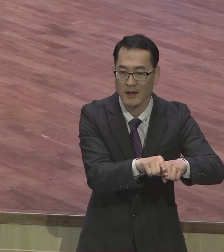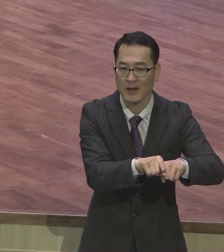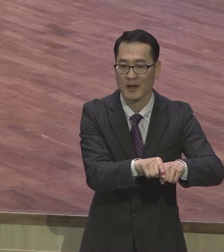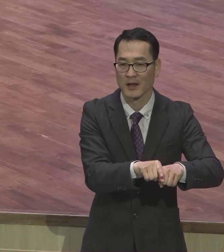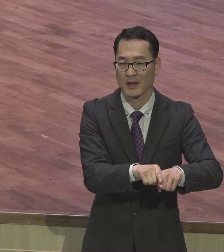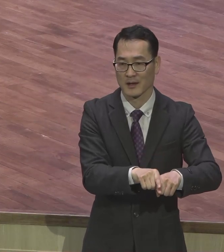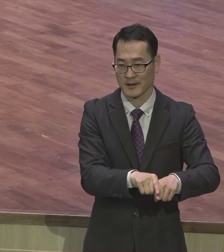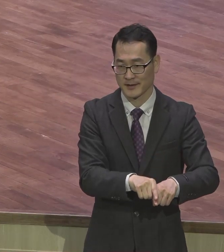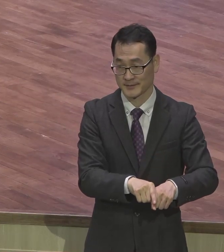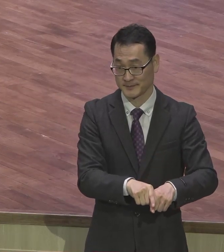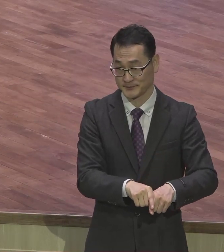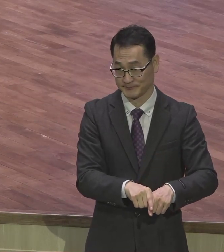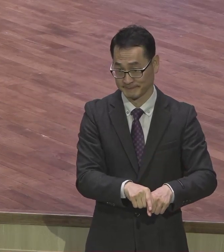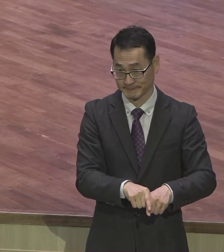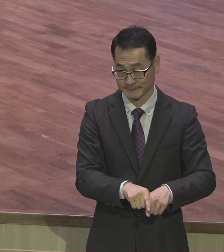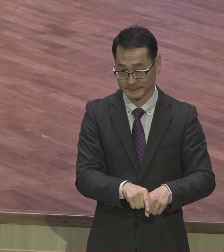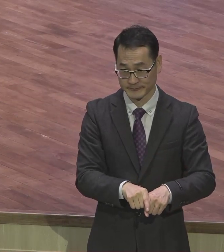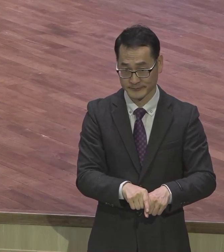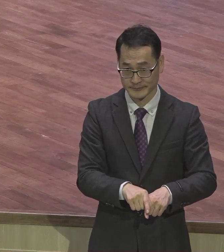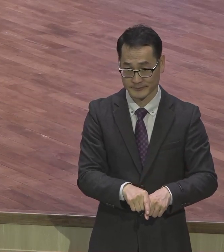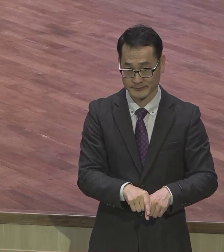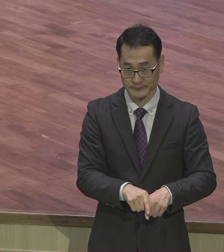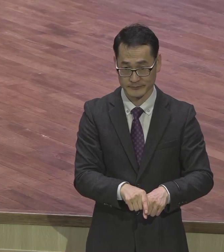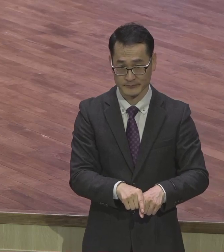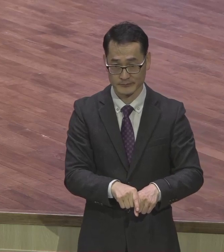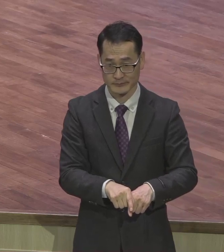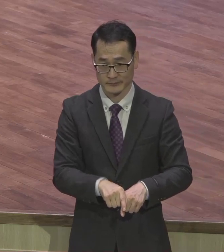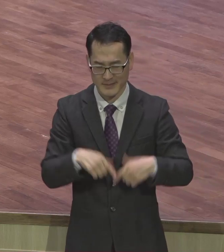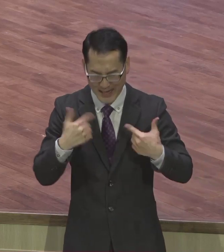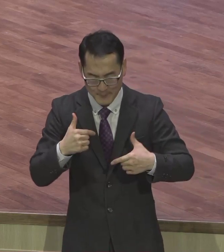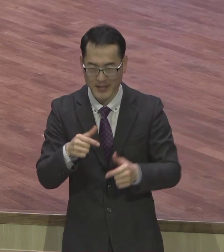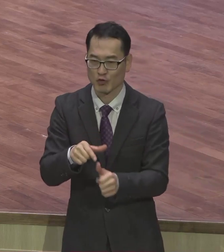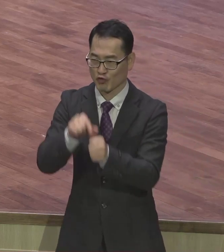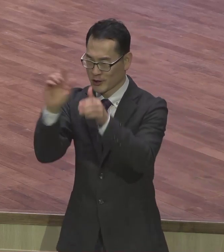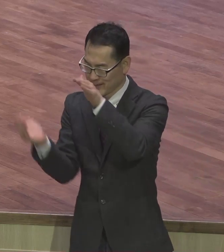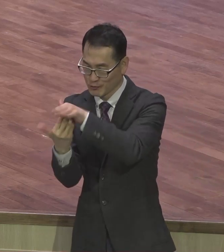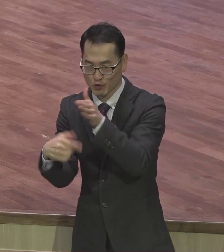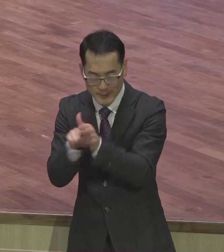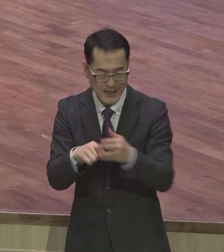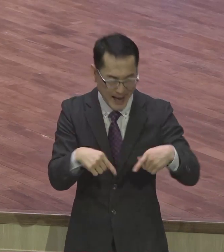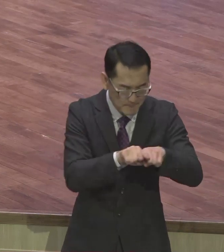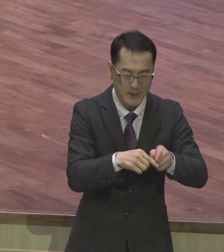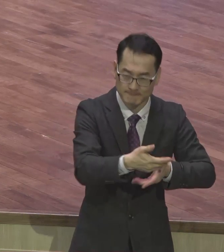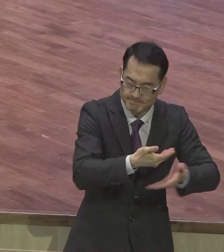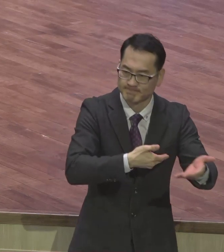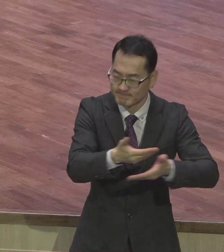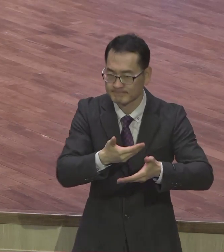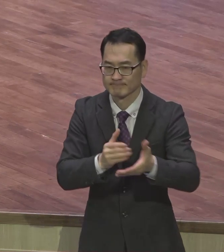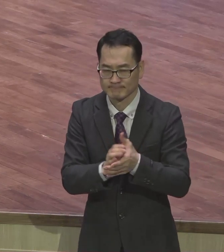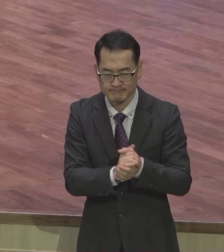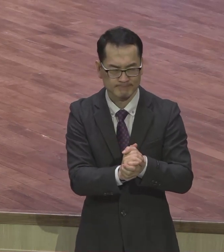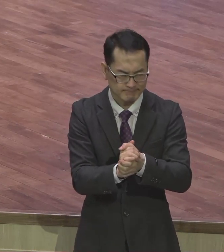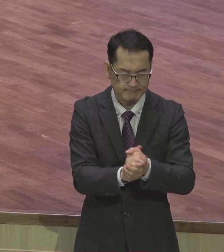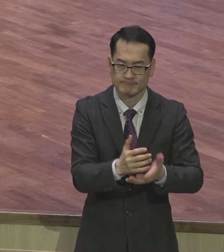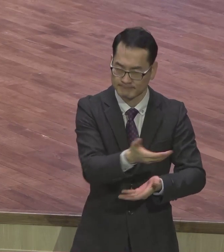하나님과 함께 성도와 함께 같이 날마다 구원을 이루는 삶을 살아갑니다. 하나님이 기쁘신 뜻을 이루어가는 예원계